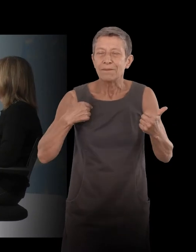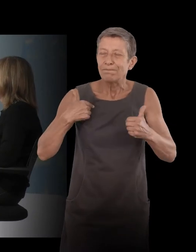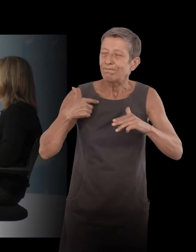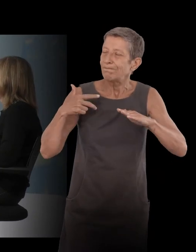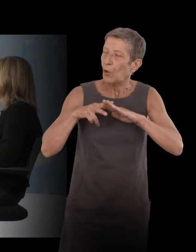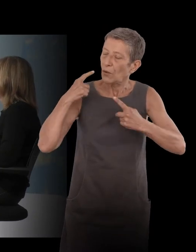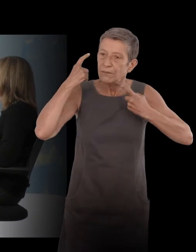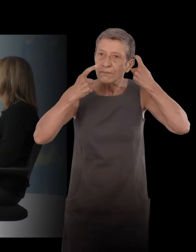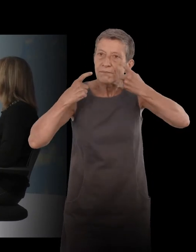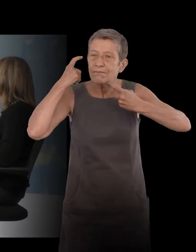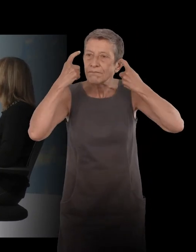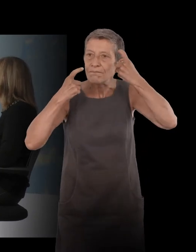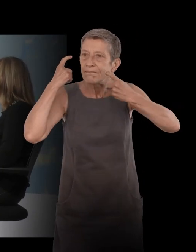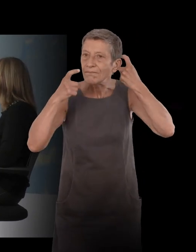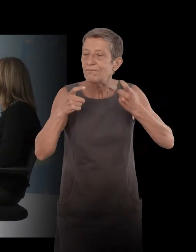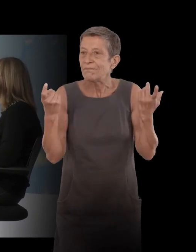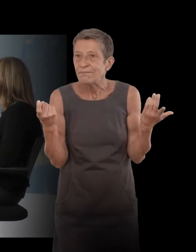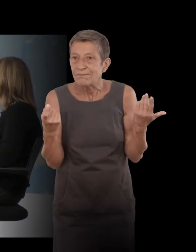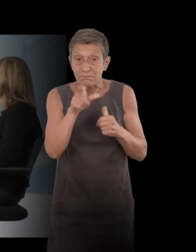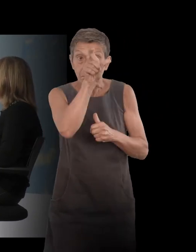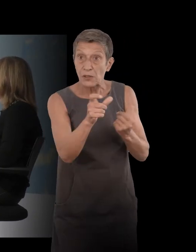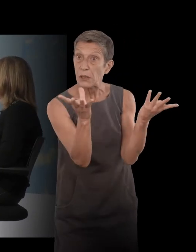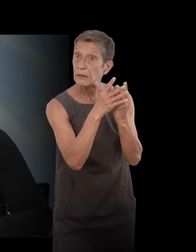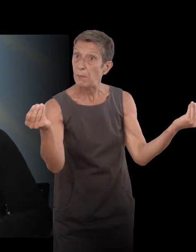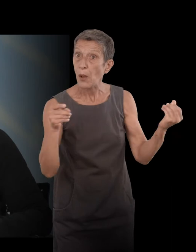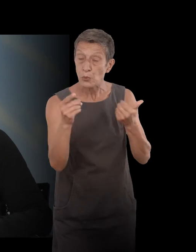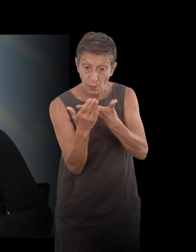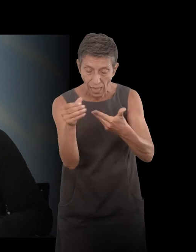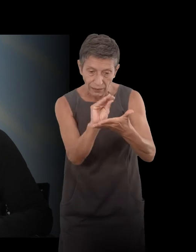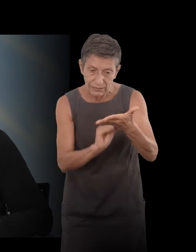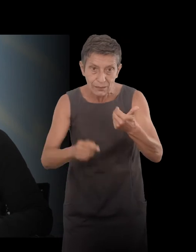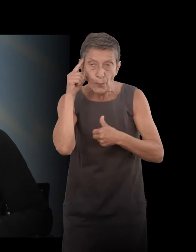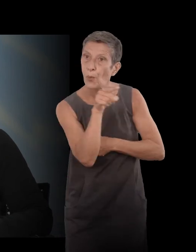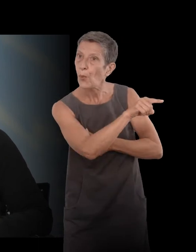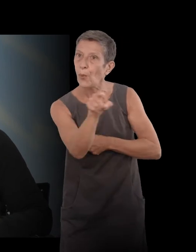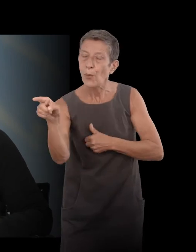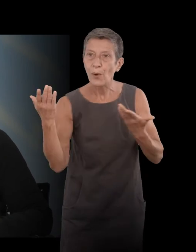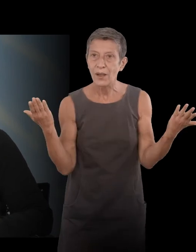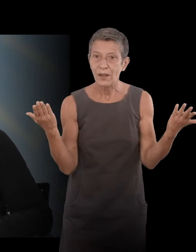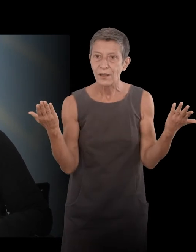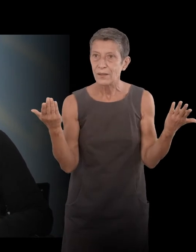is it their writing, writing as such as disparus, is it not a way for you to immortalize it?